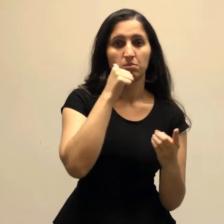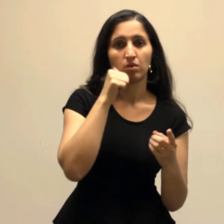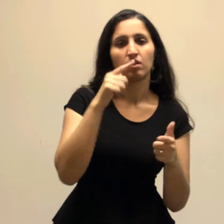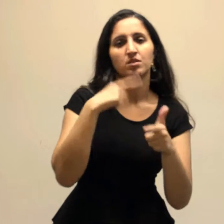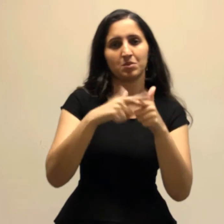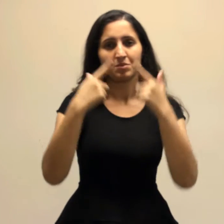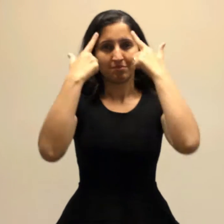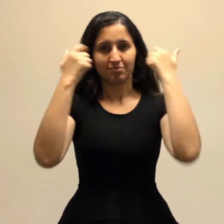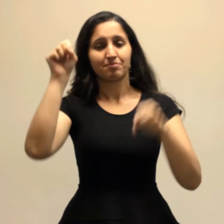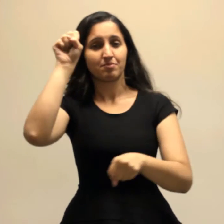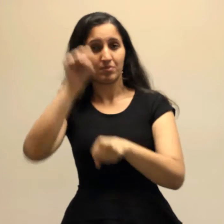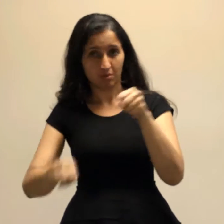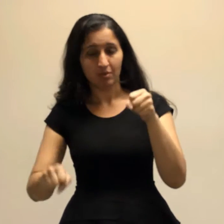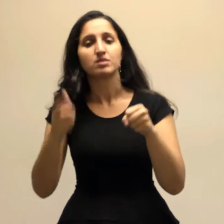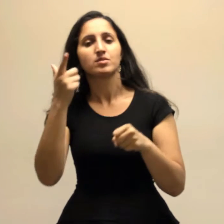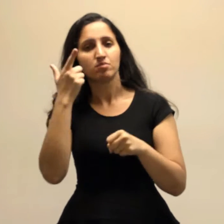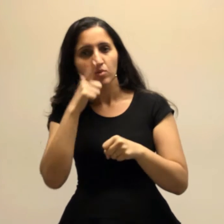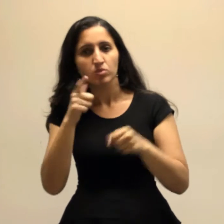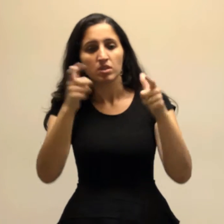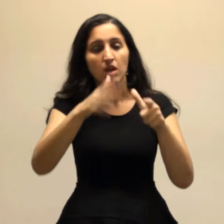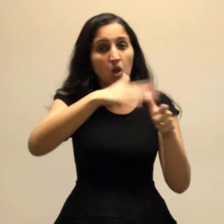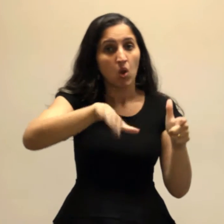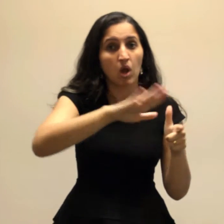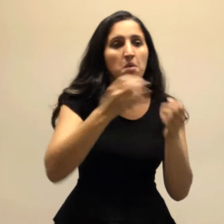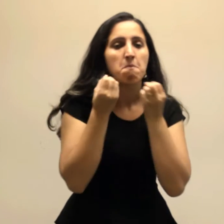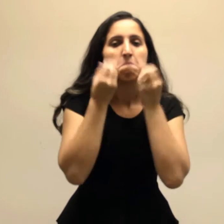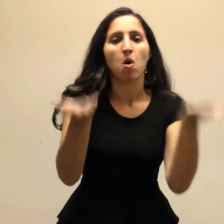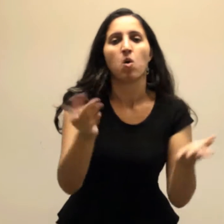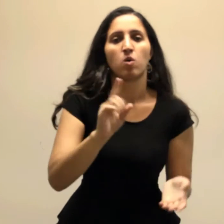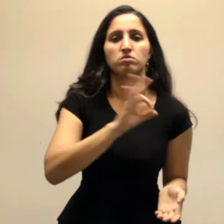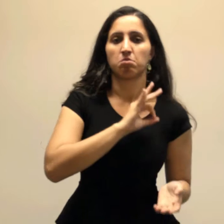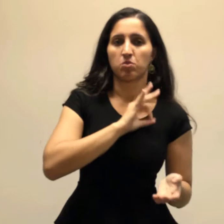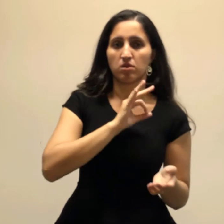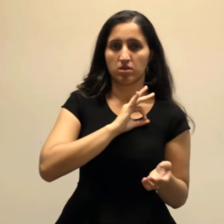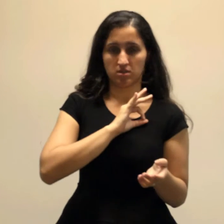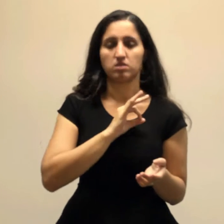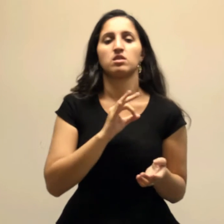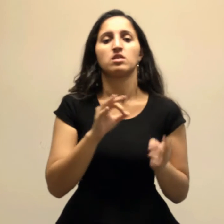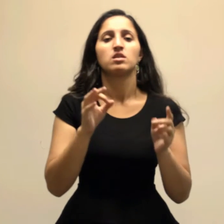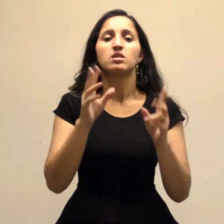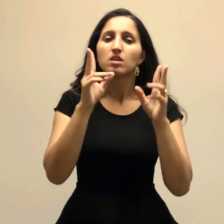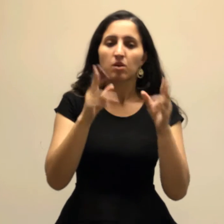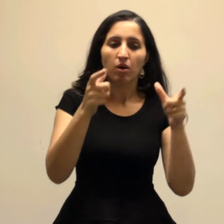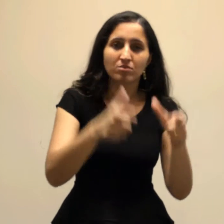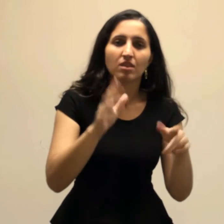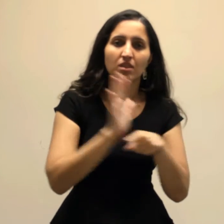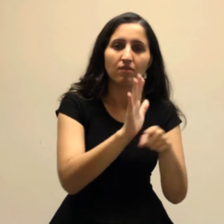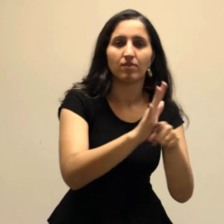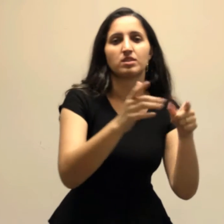em situação de violência doméstica ocorra em espaços não policiais e humanizados, como os centros de